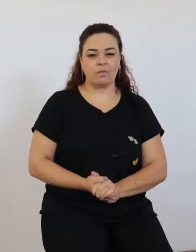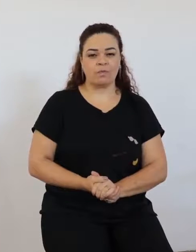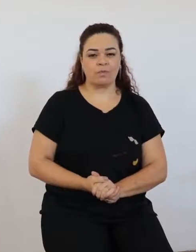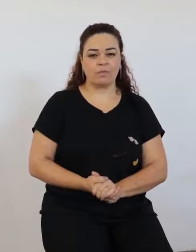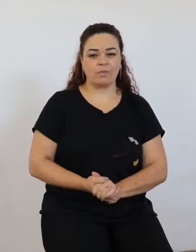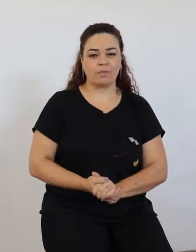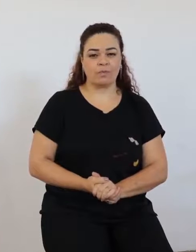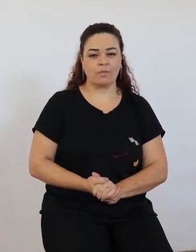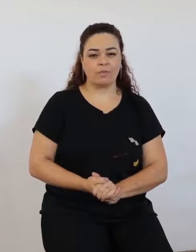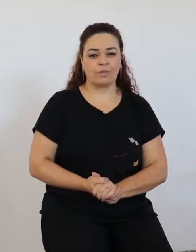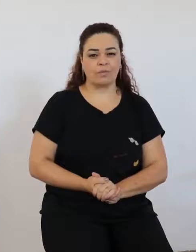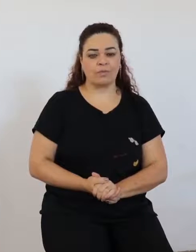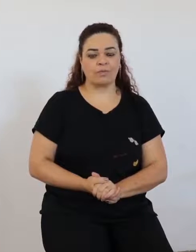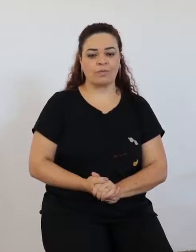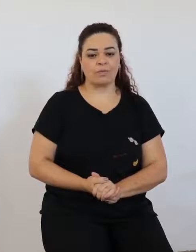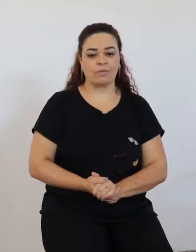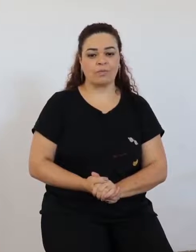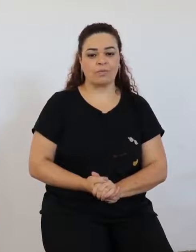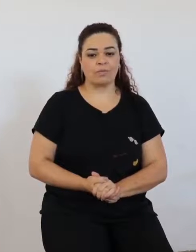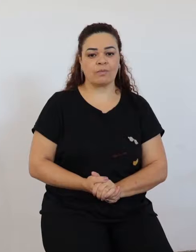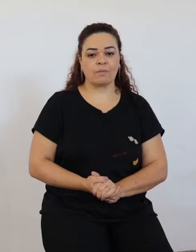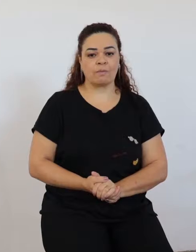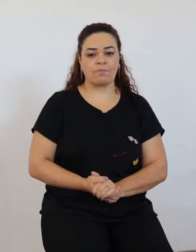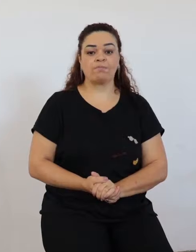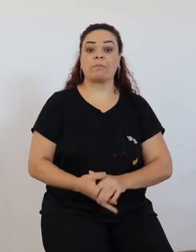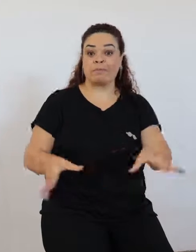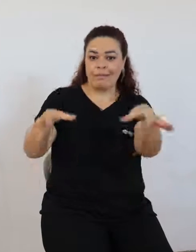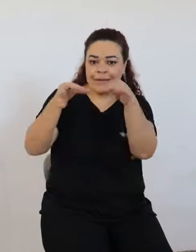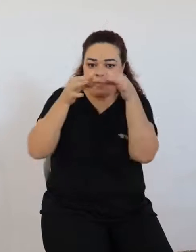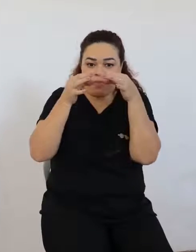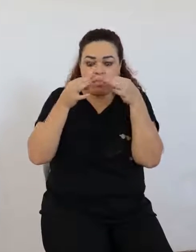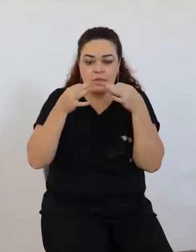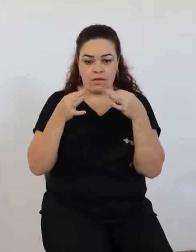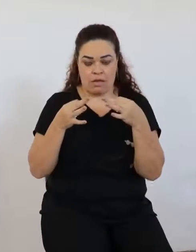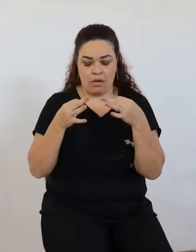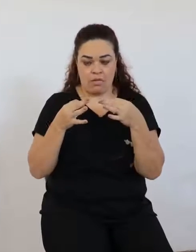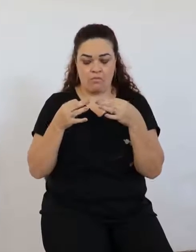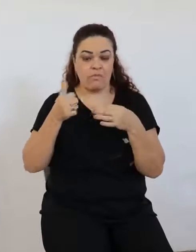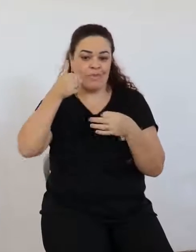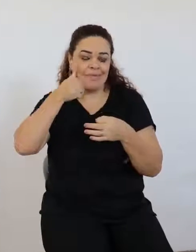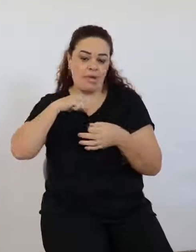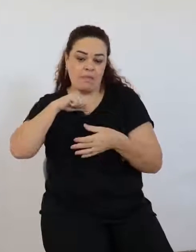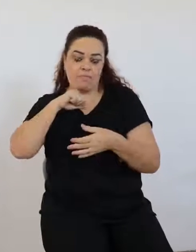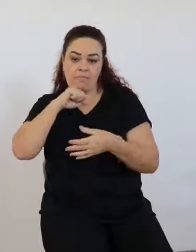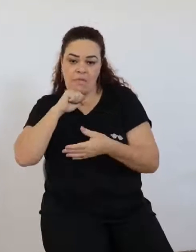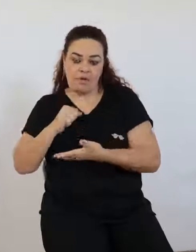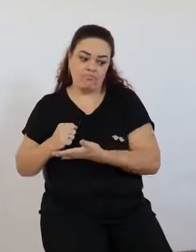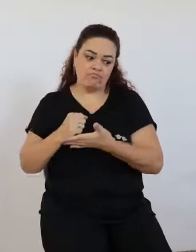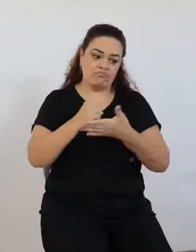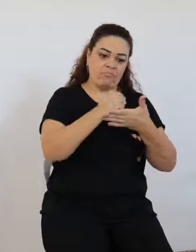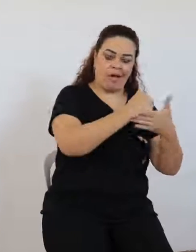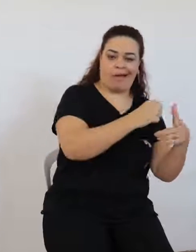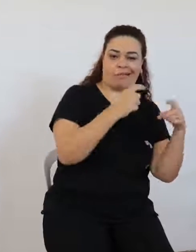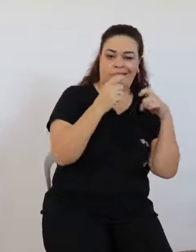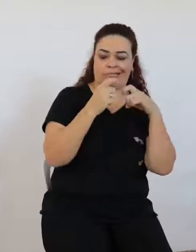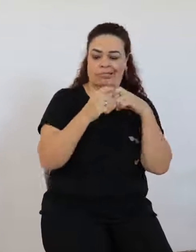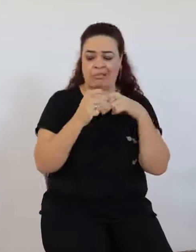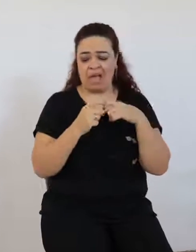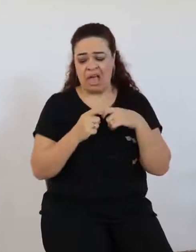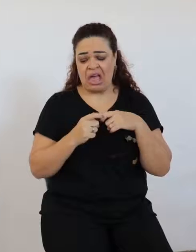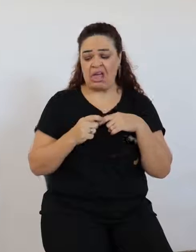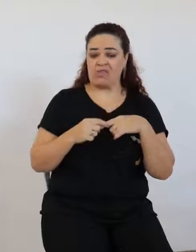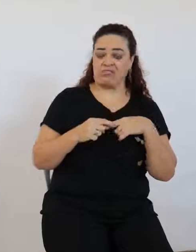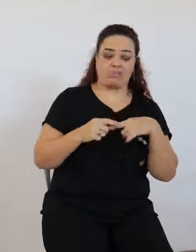E, assim, a gente tem que estar bem atento e não deixar, né? Às vezes, a mãe leva no médico e fala, não, mas é assim